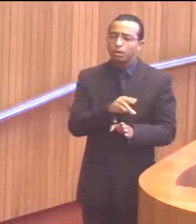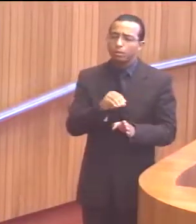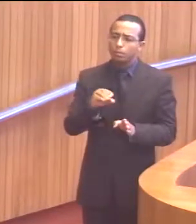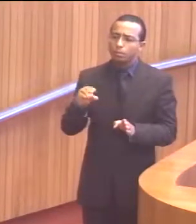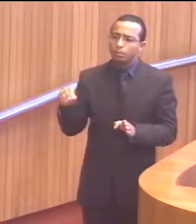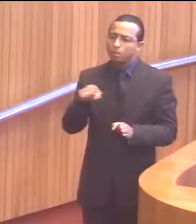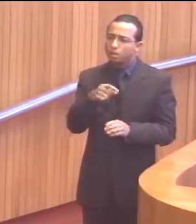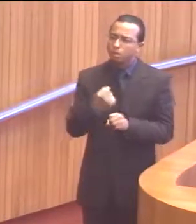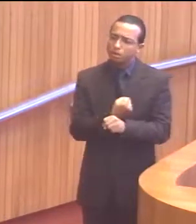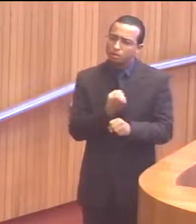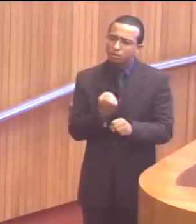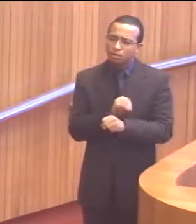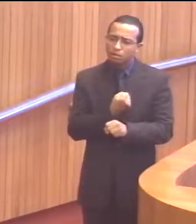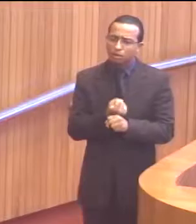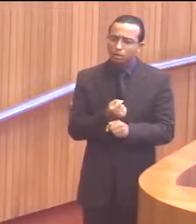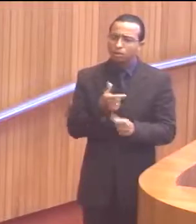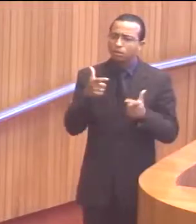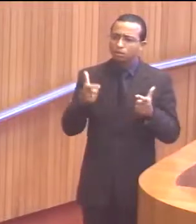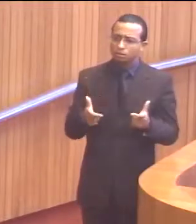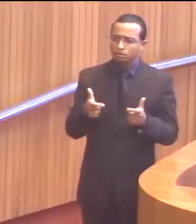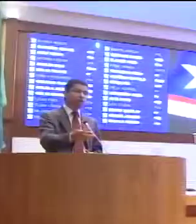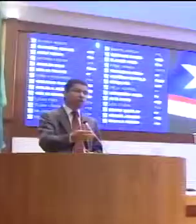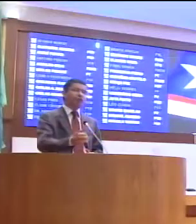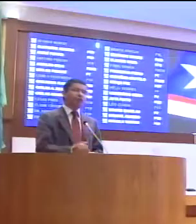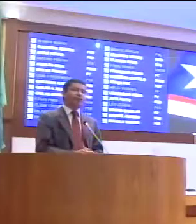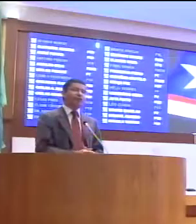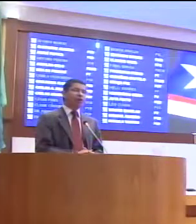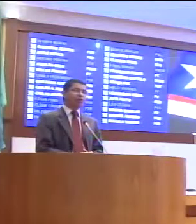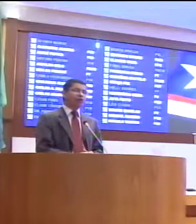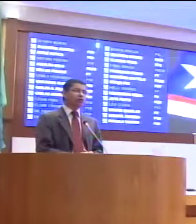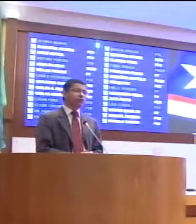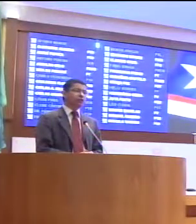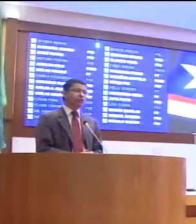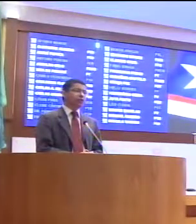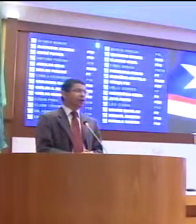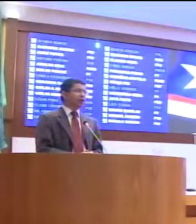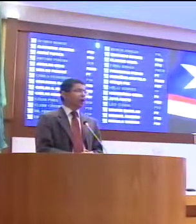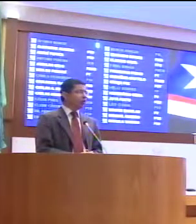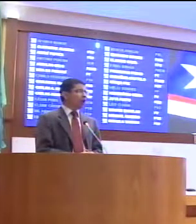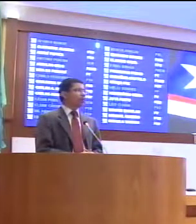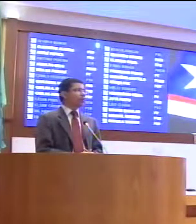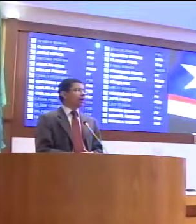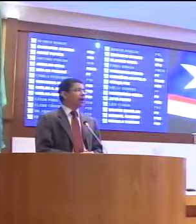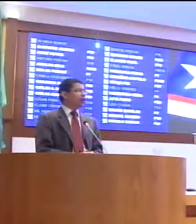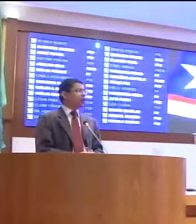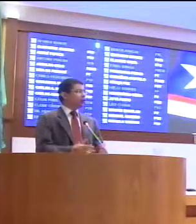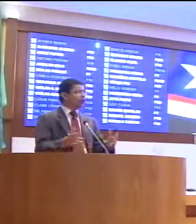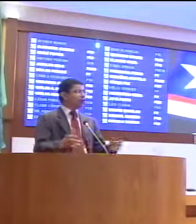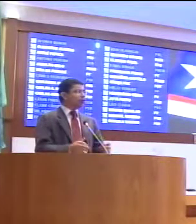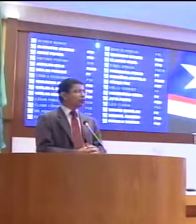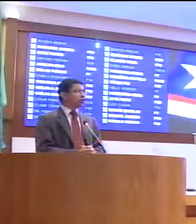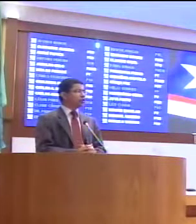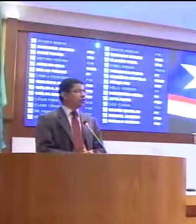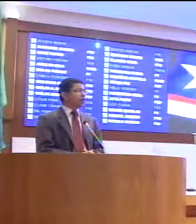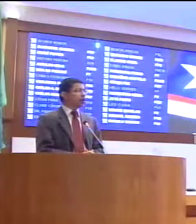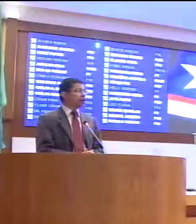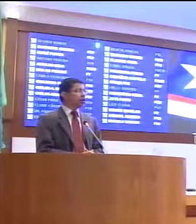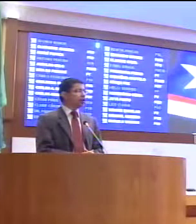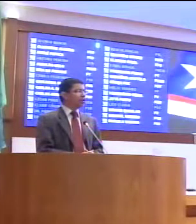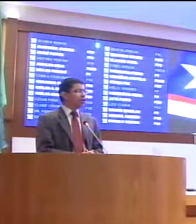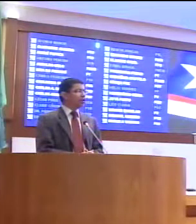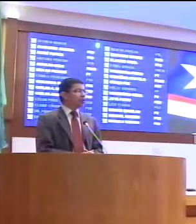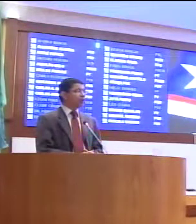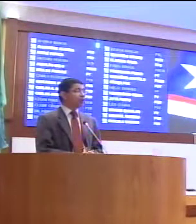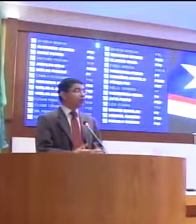obras inacabadas no campo da UEMA. É um pedido que eu faço em nome dos estudantes da UEMA de Bacabal e de todos os